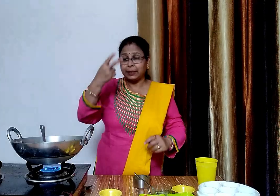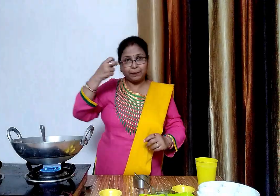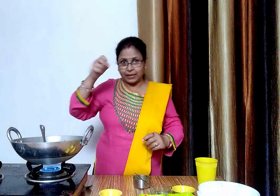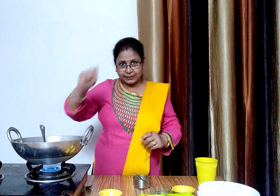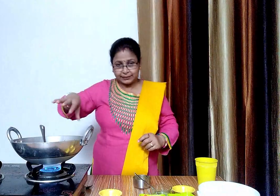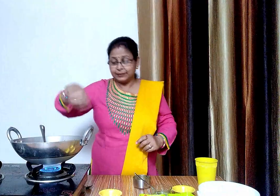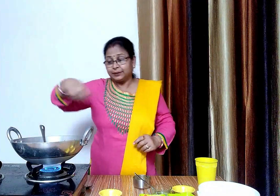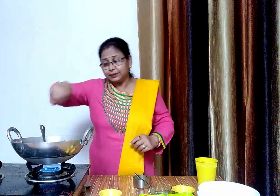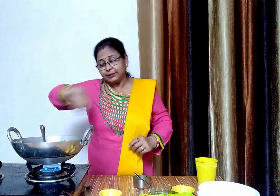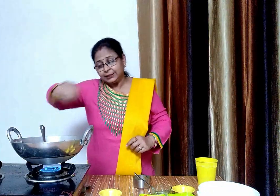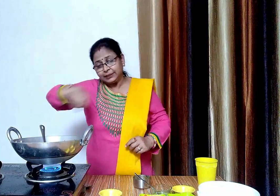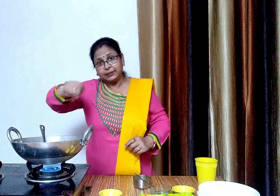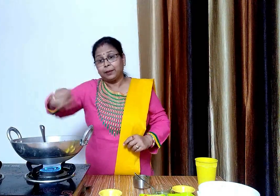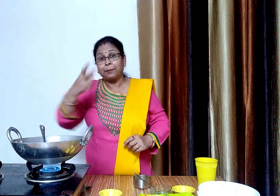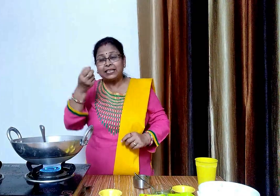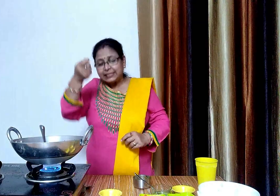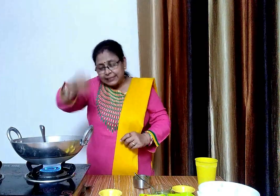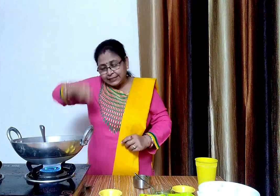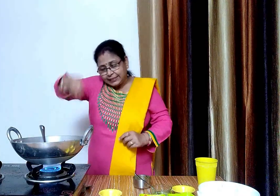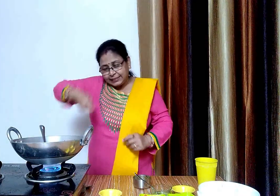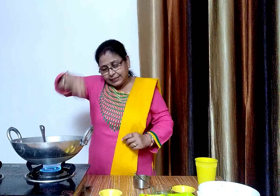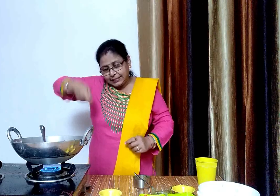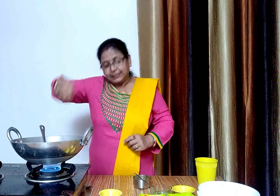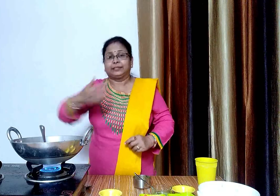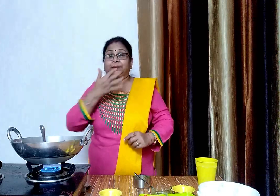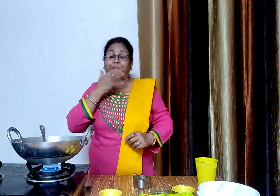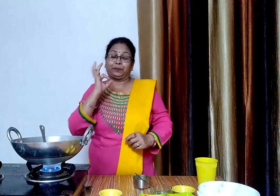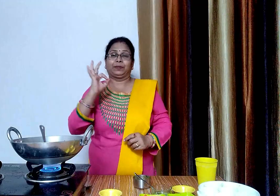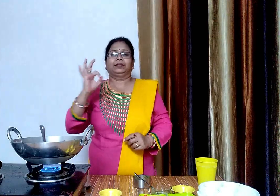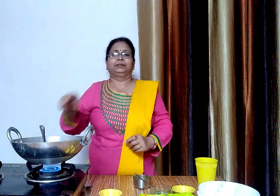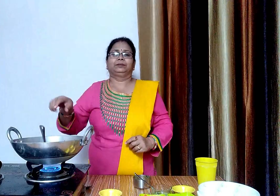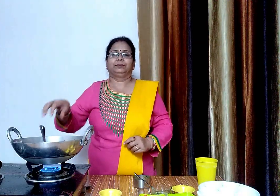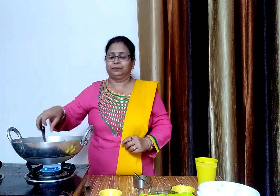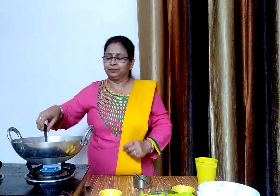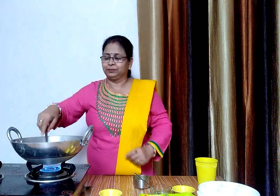हम यहाँ प्यास को अच्छे से मेश करेंगे ताकि प्यास का टेस्ट और अच्छे से आए